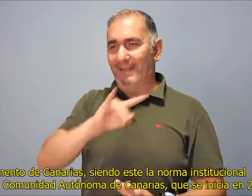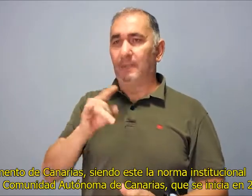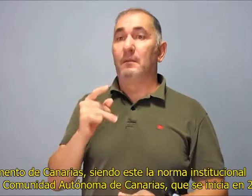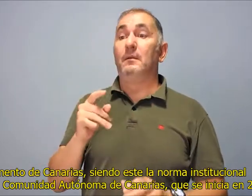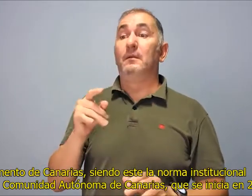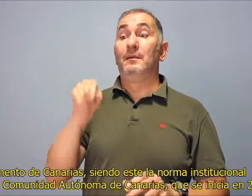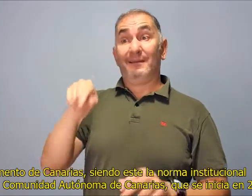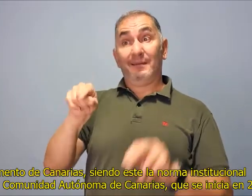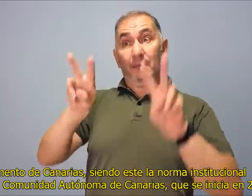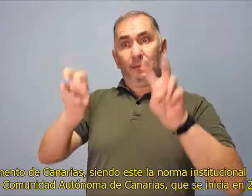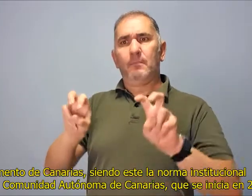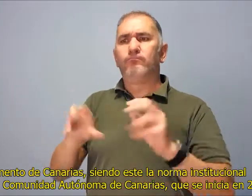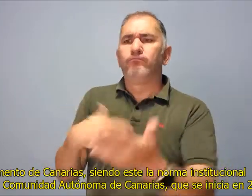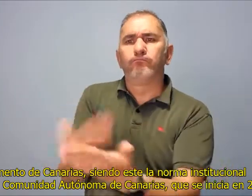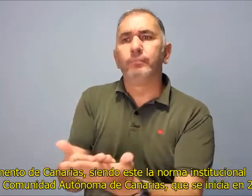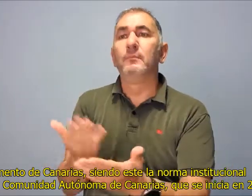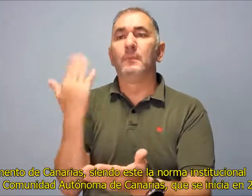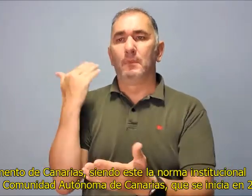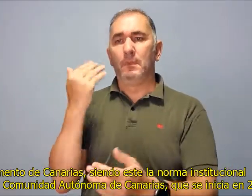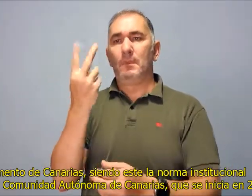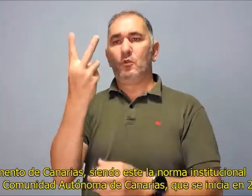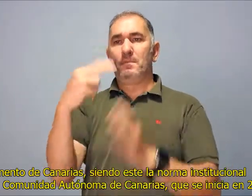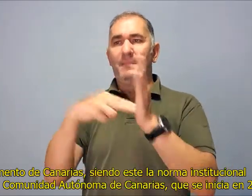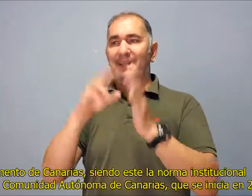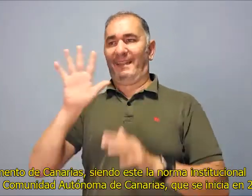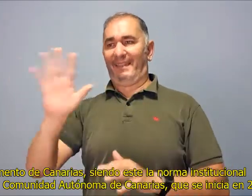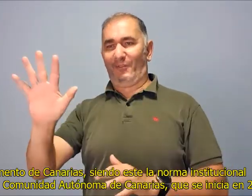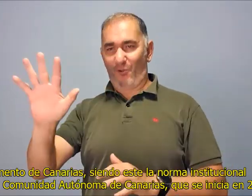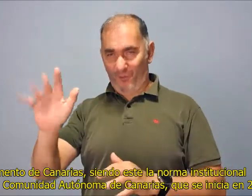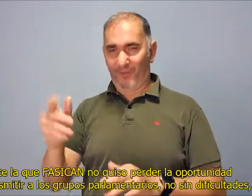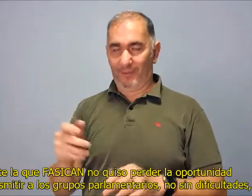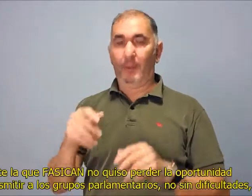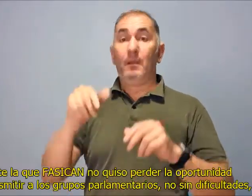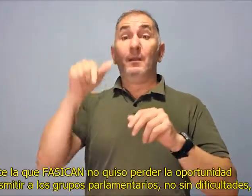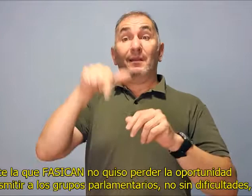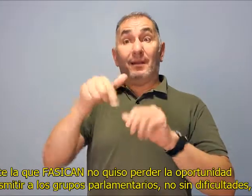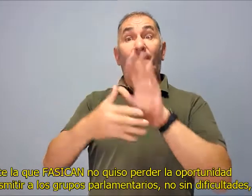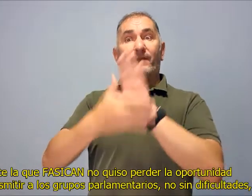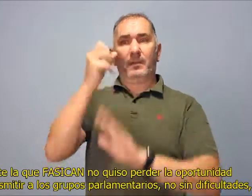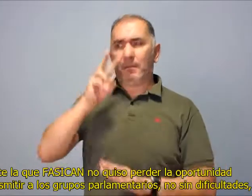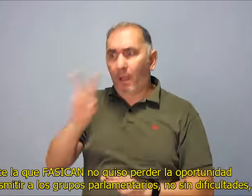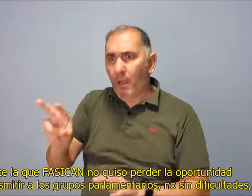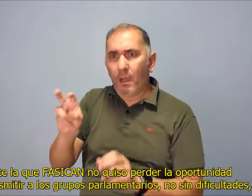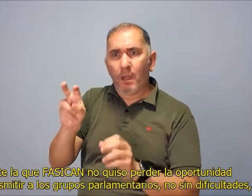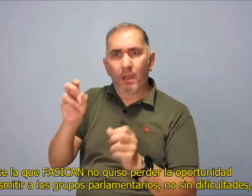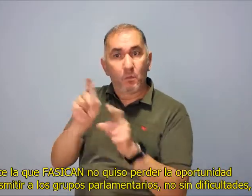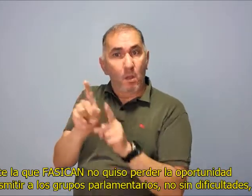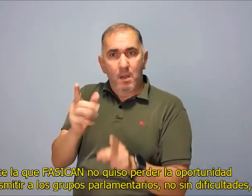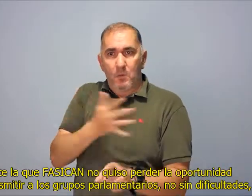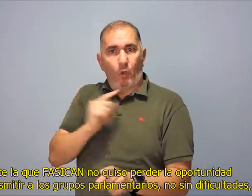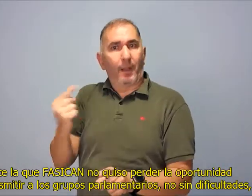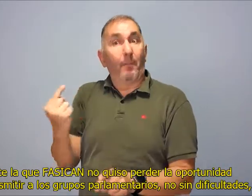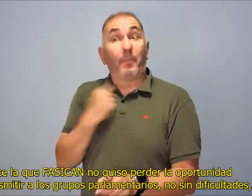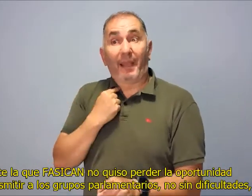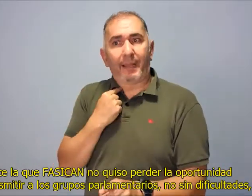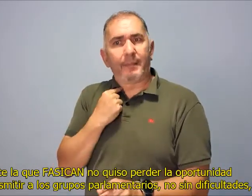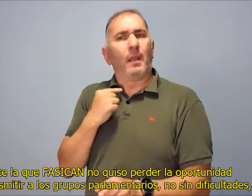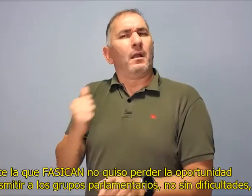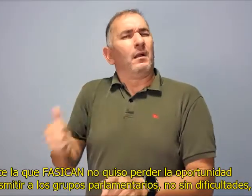la Comunidad Autónoma de Canarias, que se inicia en 2005, ante la que FASICAN no